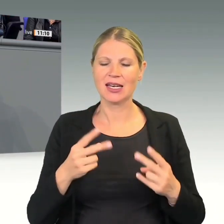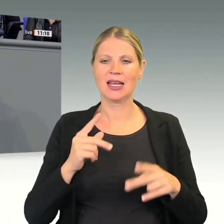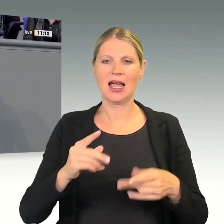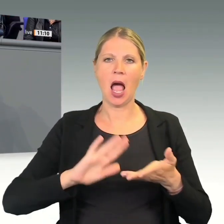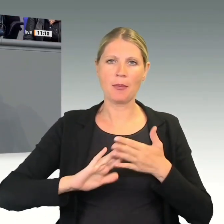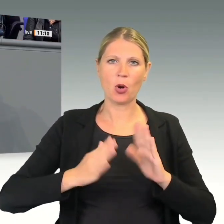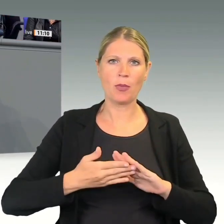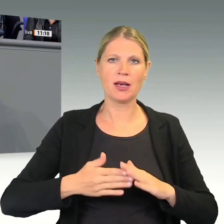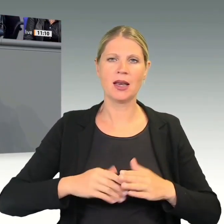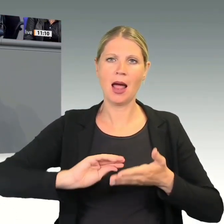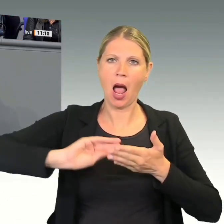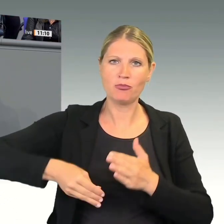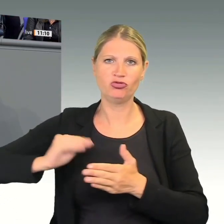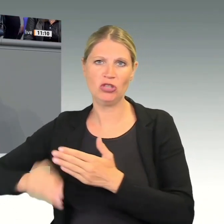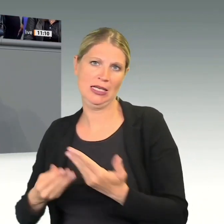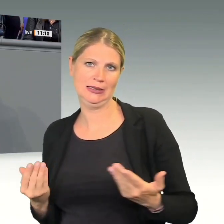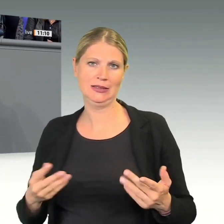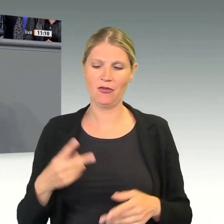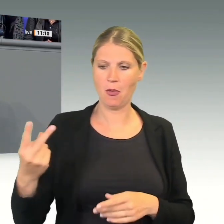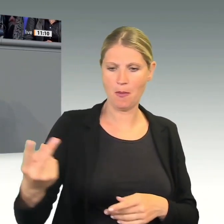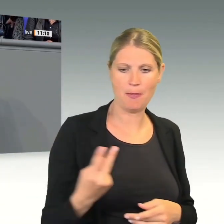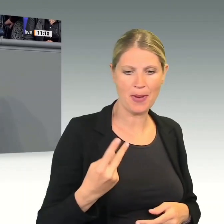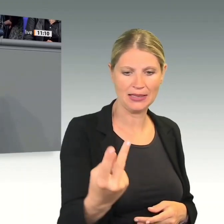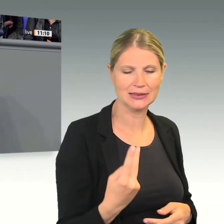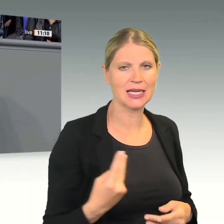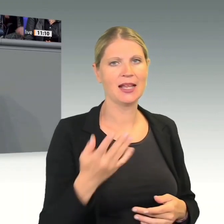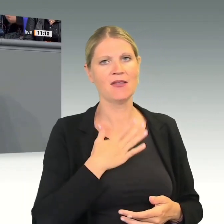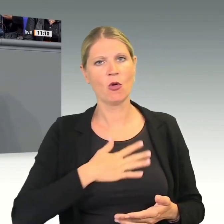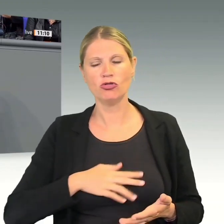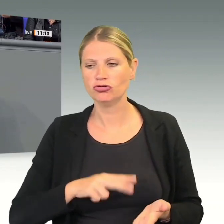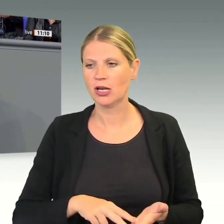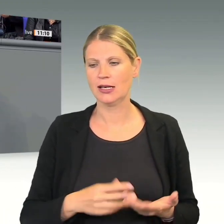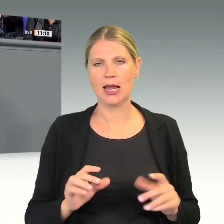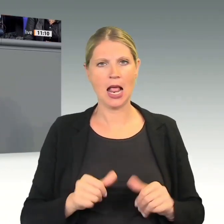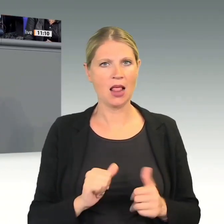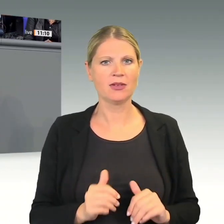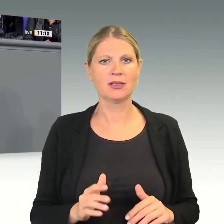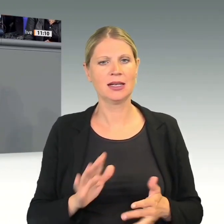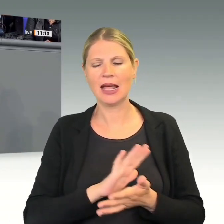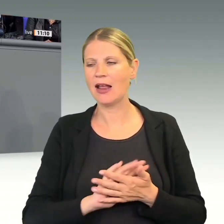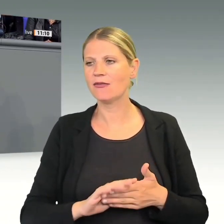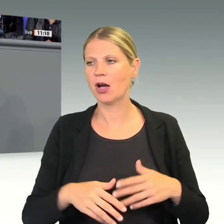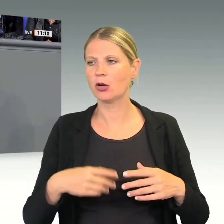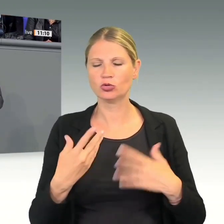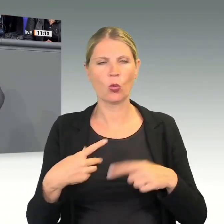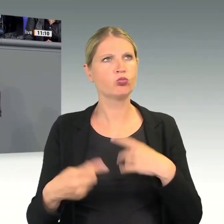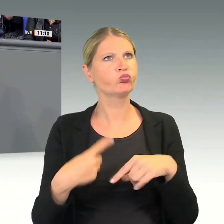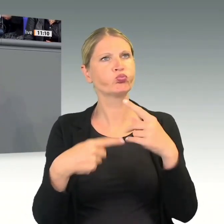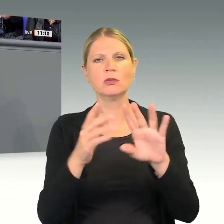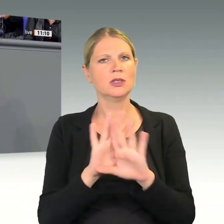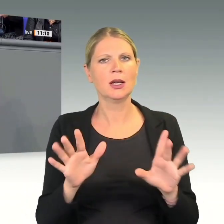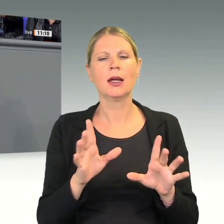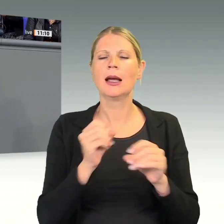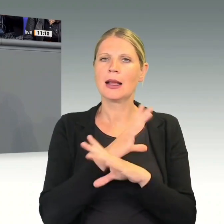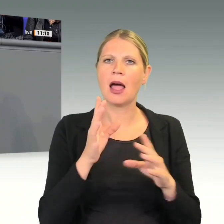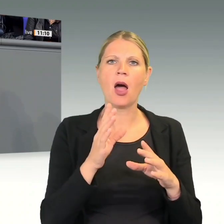Wohlstand und Wachstum auf beiden Seiten des Atlantiks bringt, dass Wohlstand und Wachstum nicht Feind von, sondern Voraussetzung für mehr Umwelt-